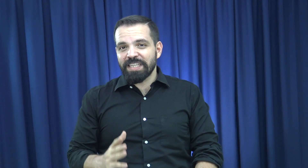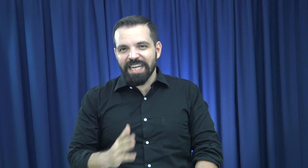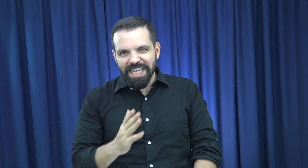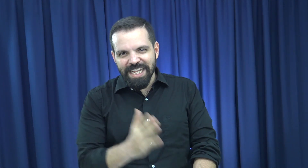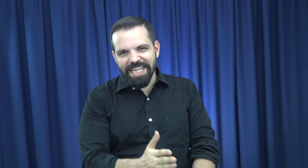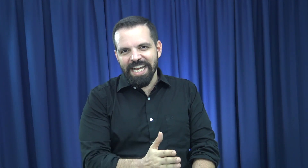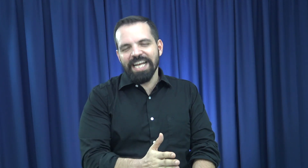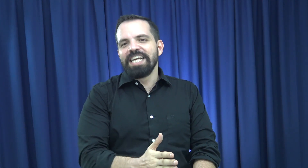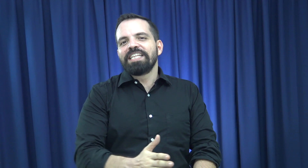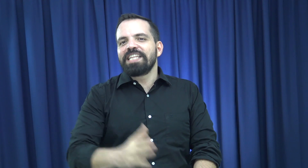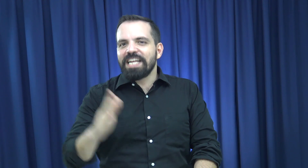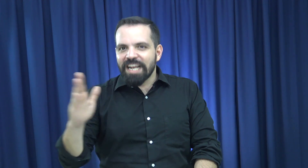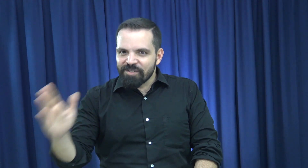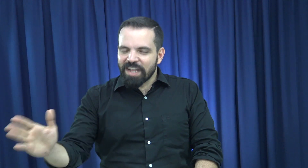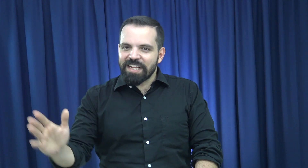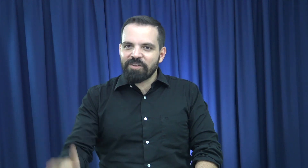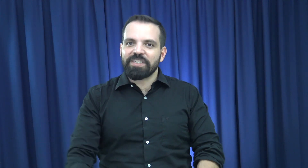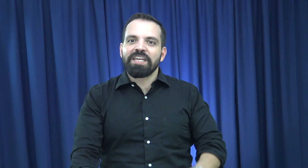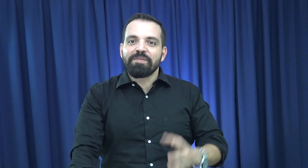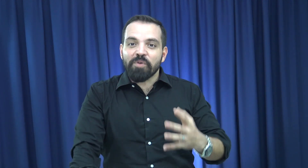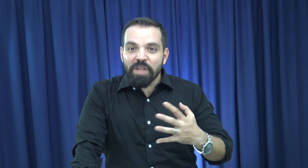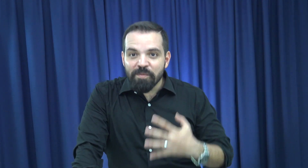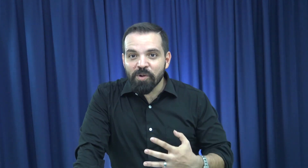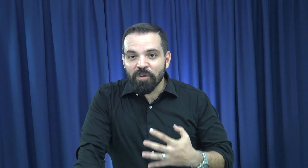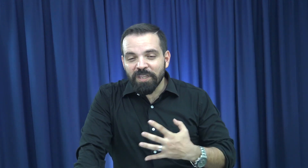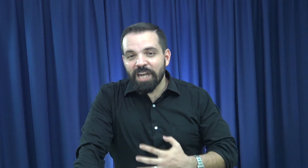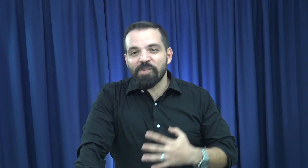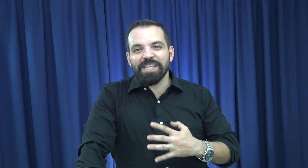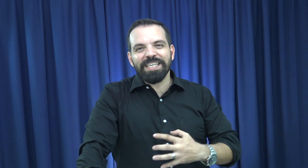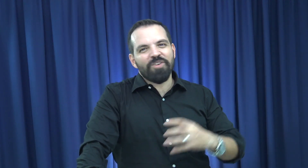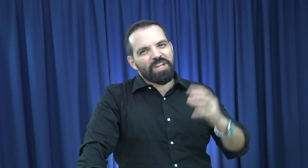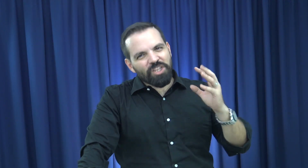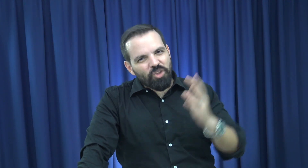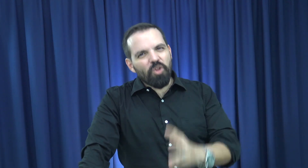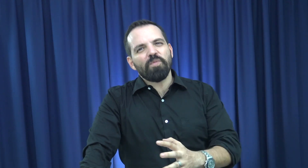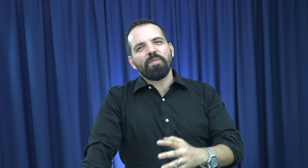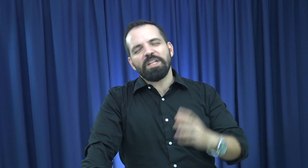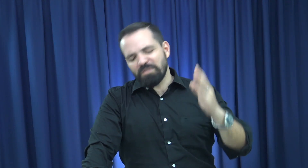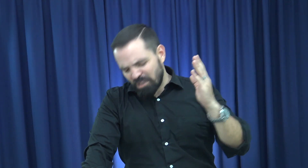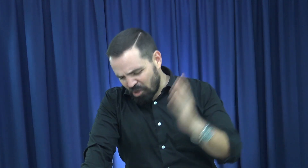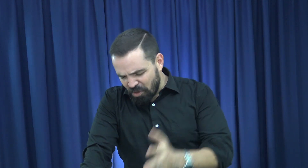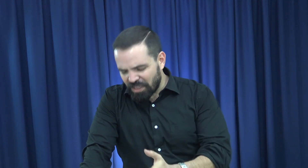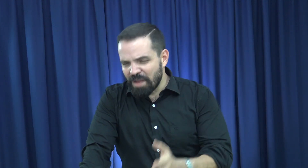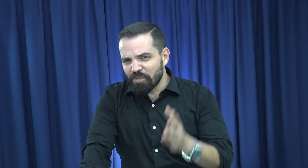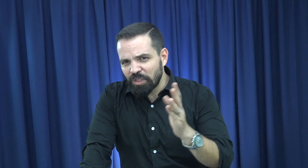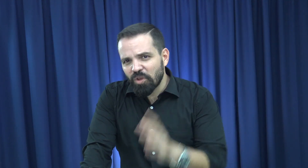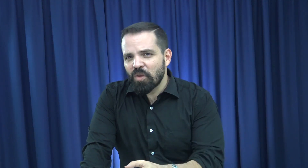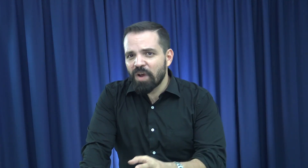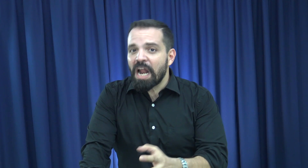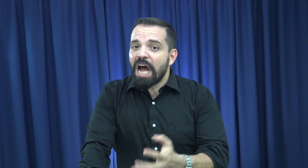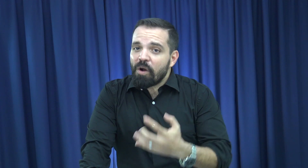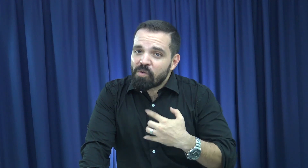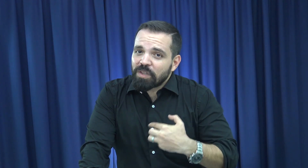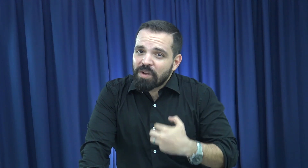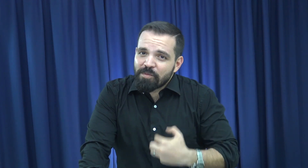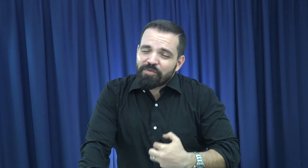fatigará de día ni la luna de noche. Podemos contar con el Señor en todo momento, en todo tiempo, en todo lugar, aun cuando le hemos